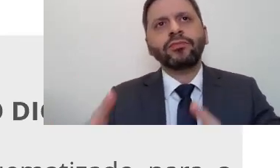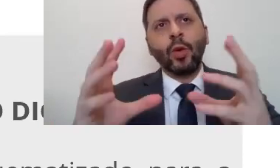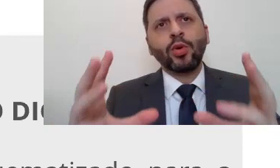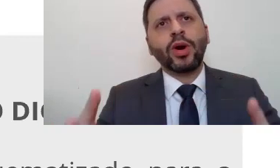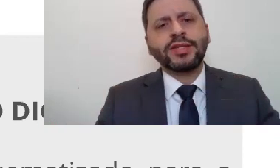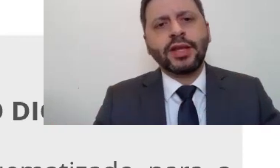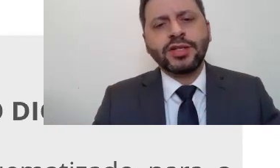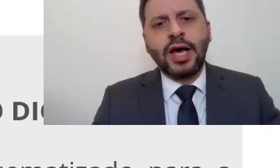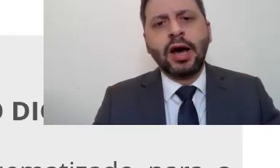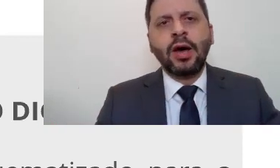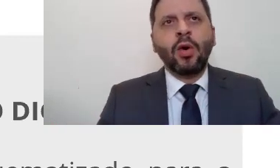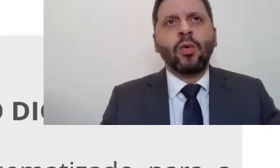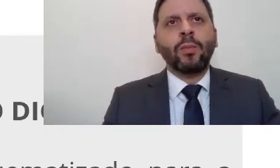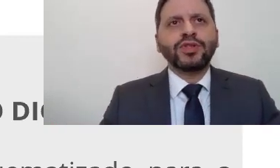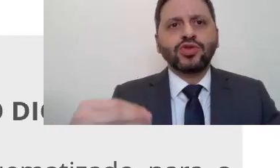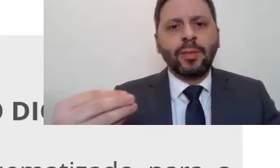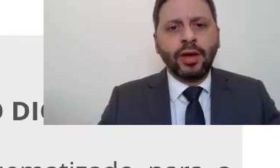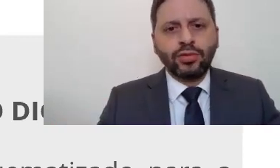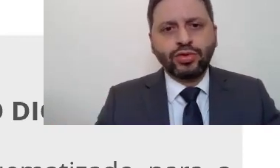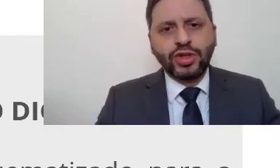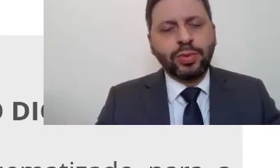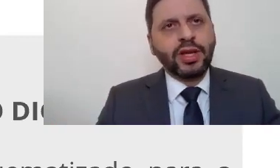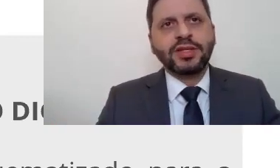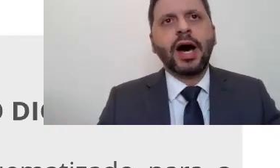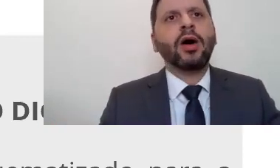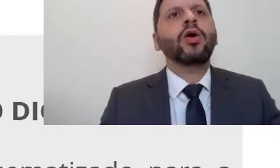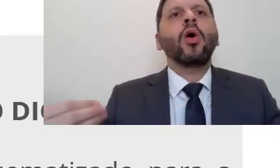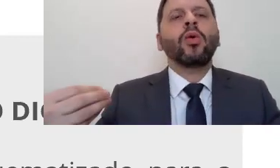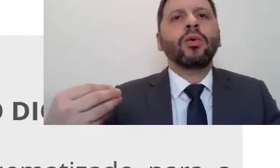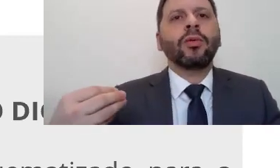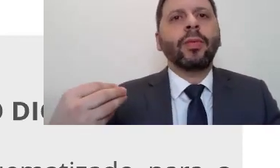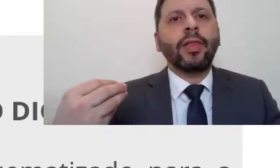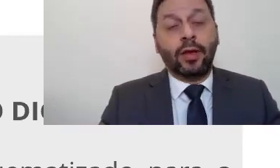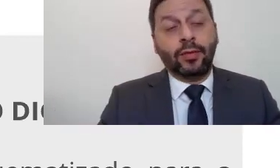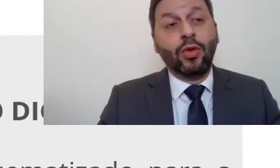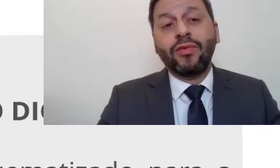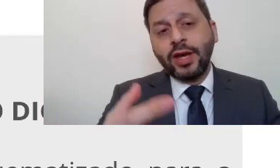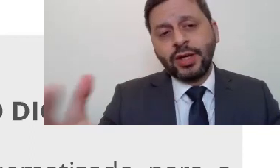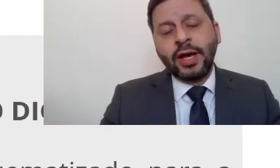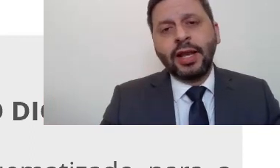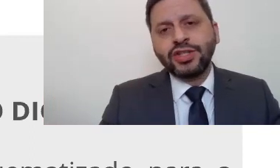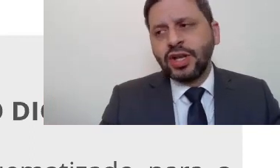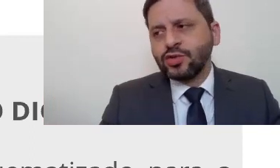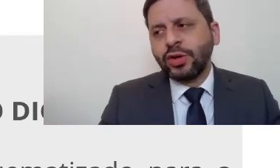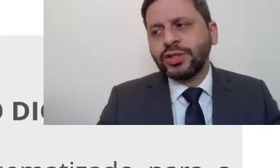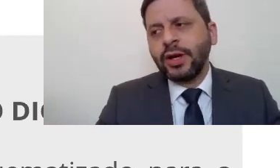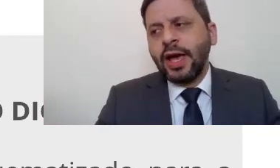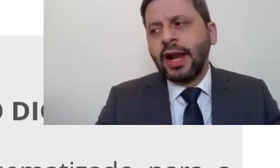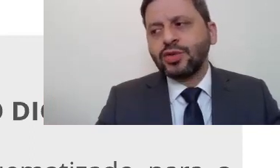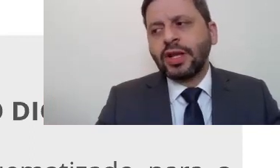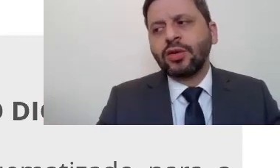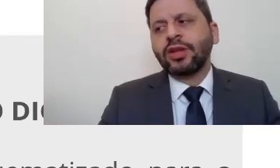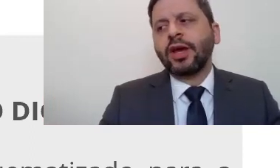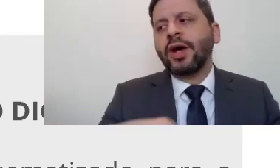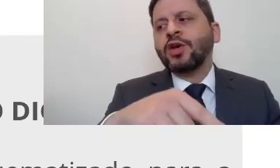eu procurei sintetizar com o posicionamento jurisprudencial, com novas legislações